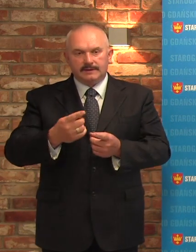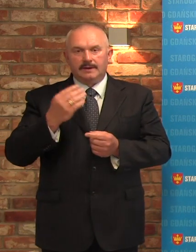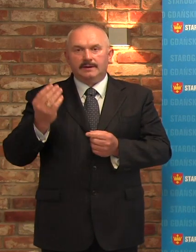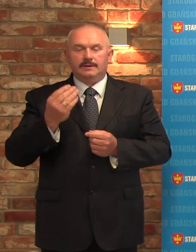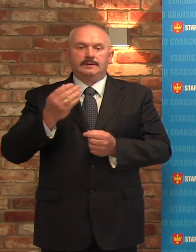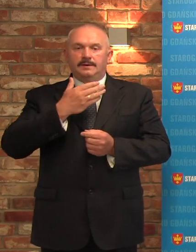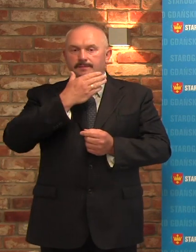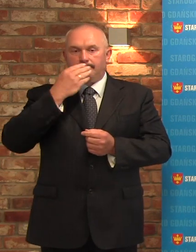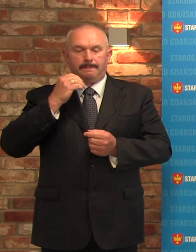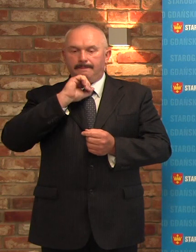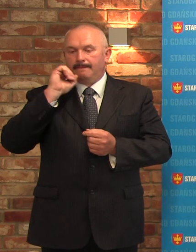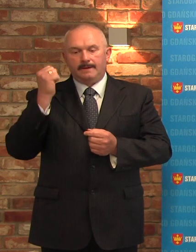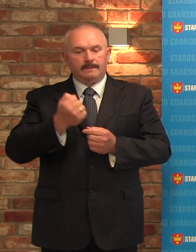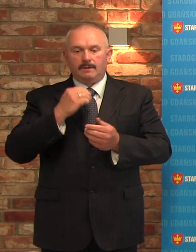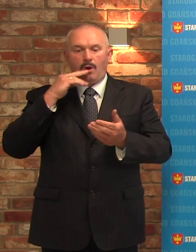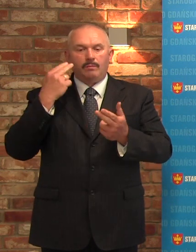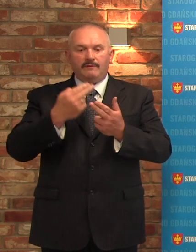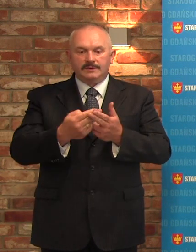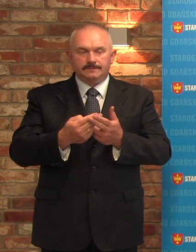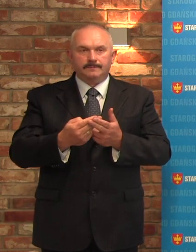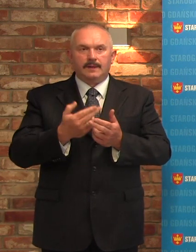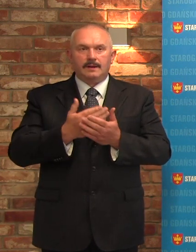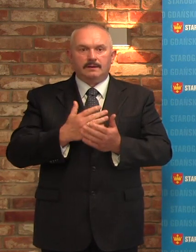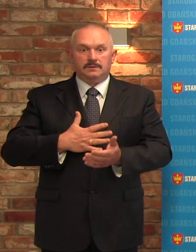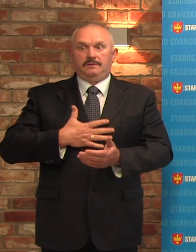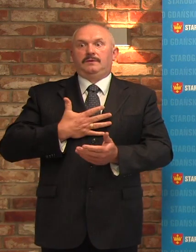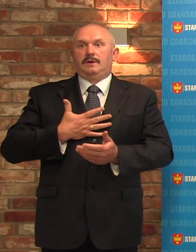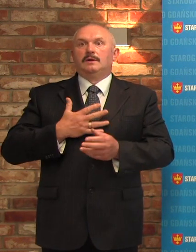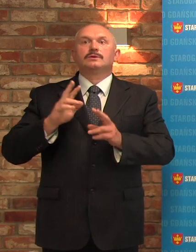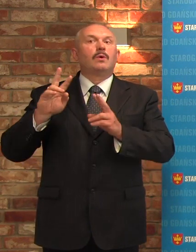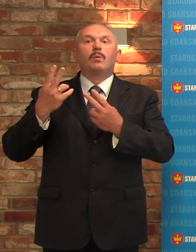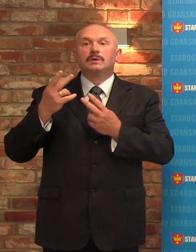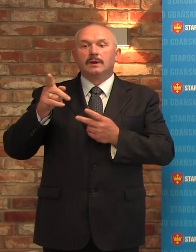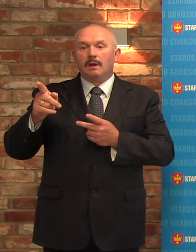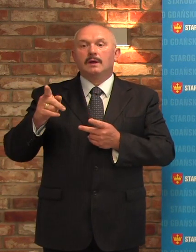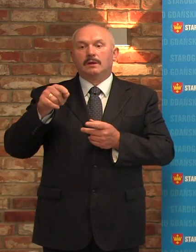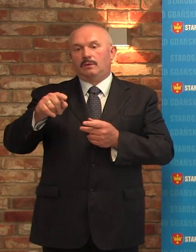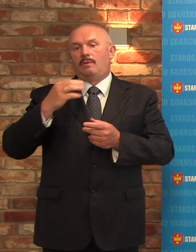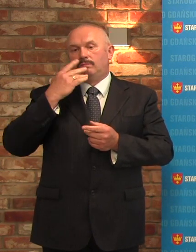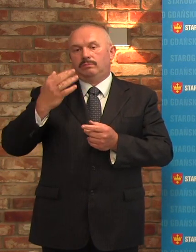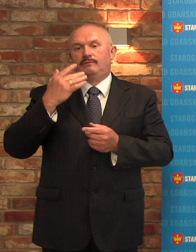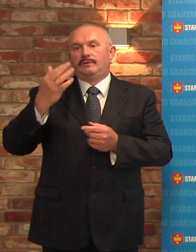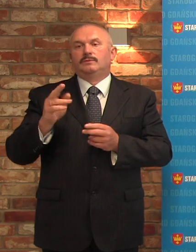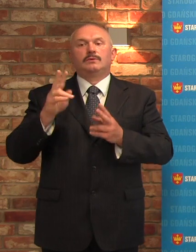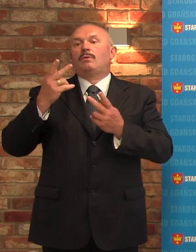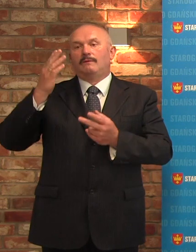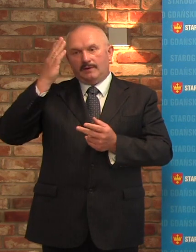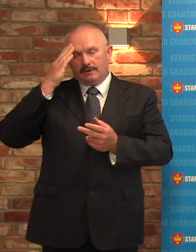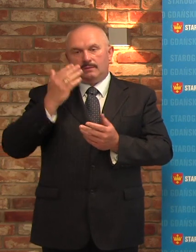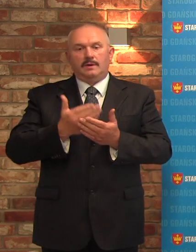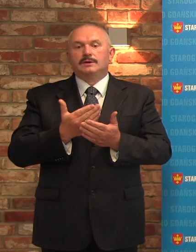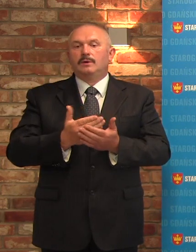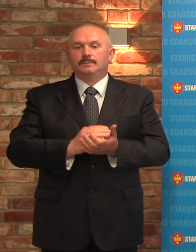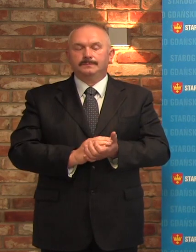praktycznie żadnych rozstrzygnięć. Dlatego też dziwi mnie, skąd takie tezy, skąd takie sformułowania.